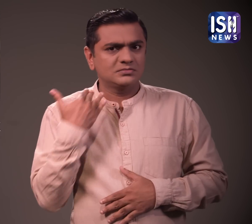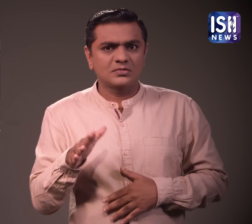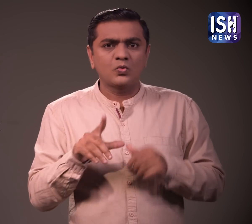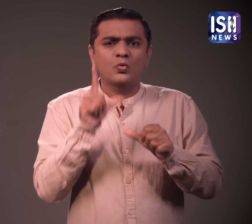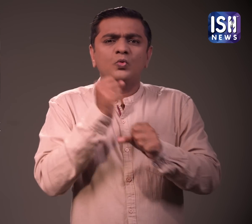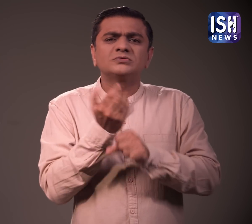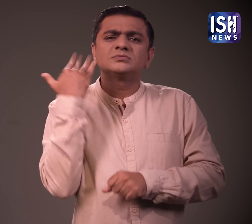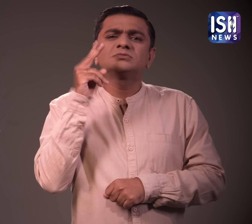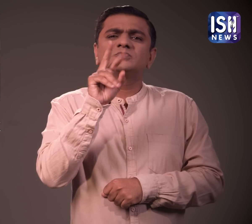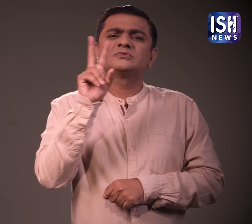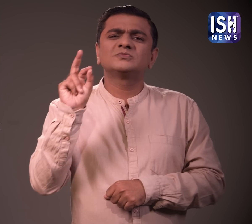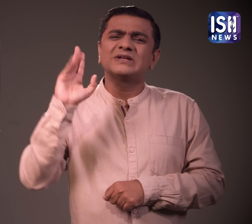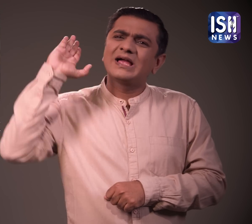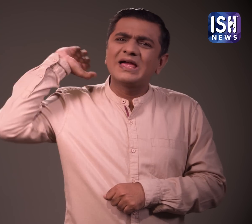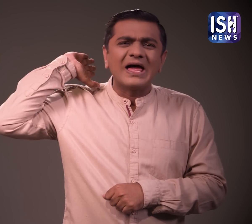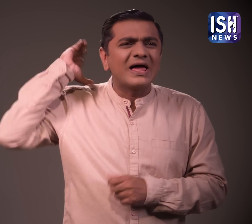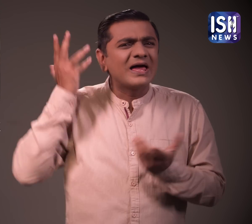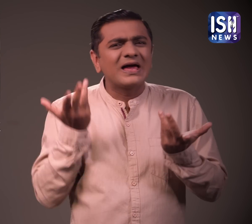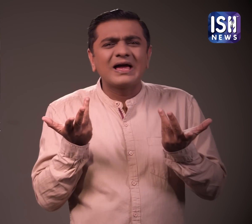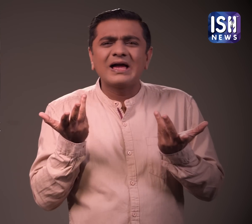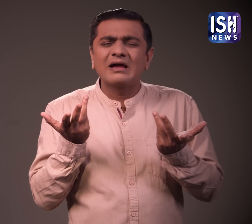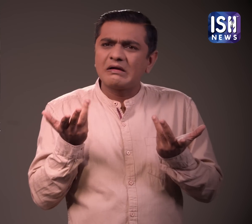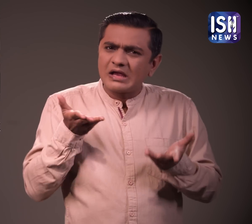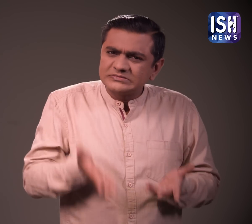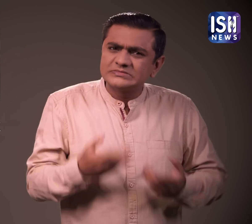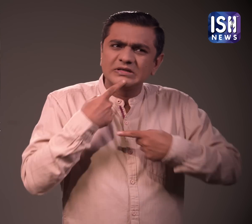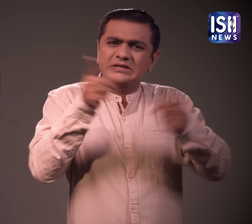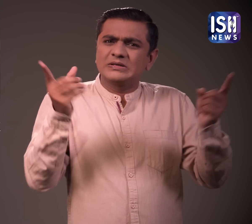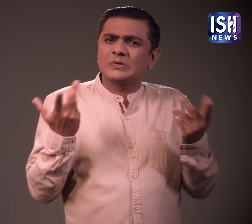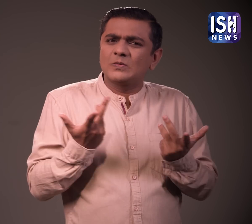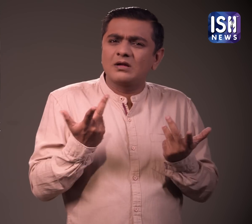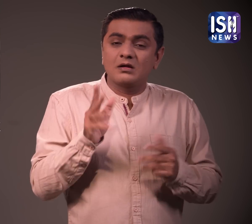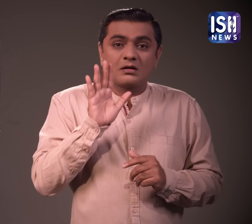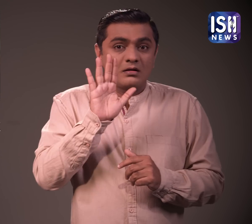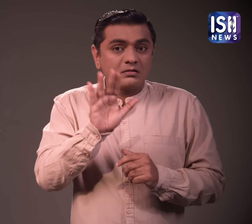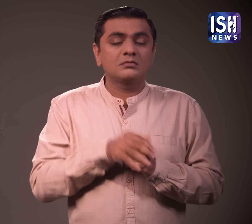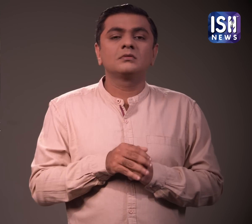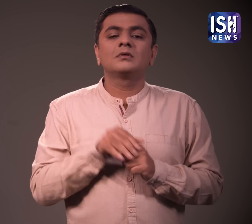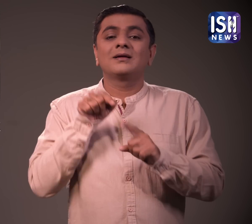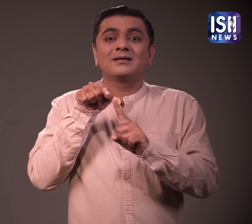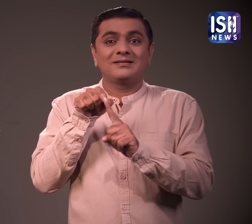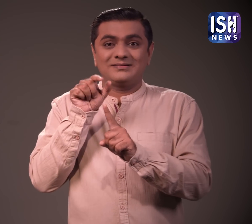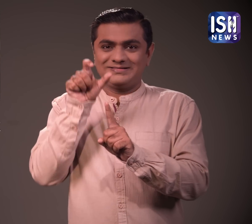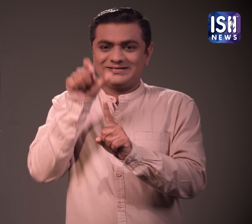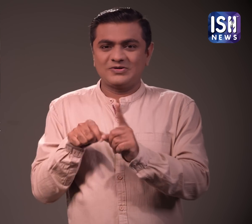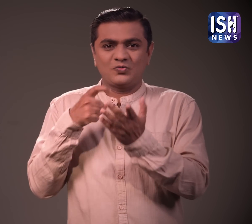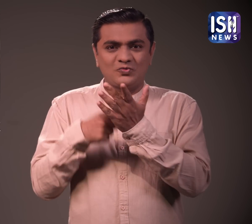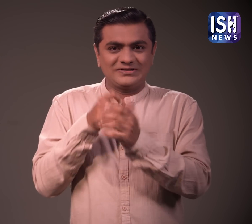ये बहुत पहले अगस 2020 में हुआ था फिर हम इसके बारे में अभी क्यों विचार कर रहे हैं? मैं आपको बताता हूँ ब्रिटिन में रहने वाला